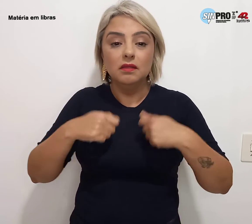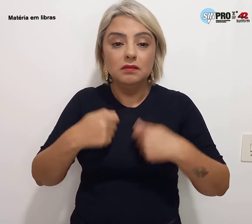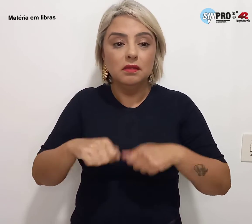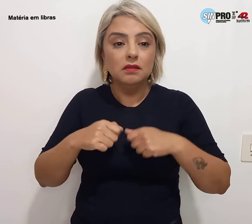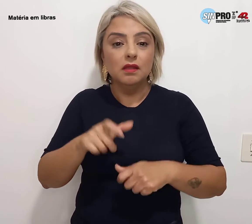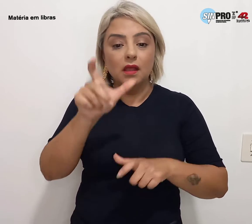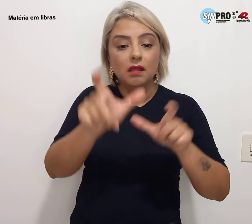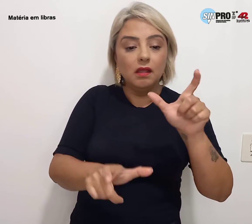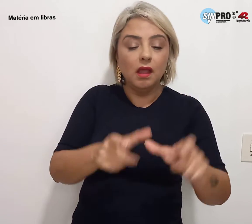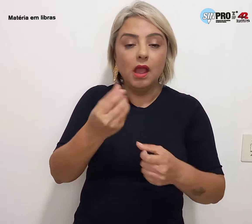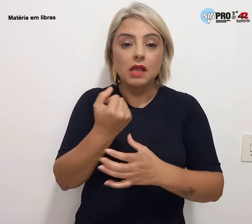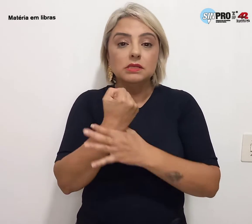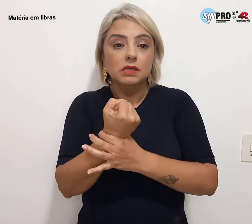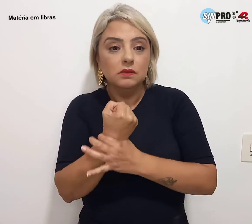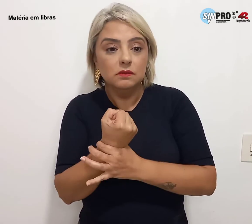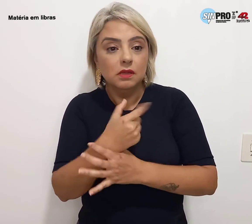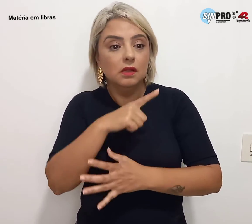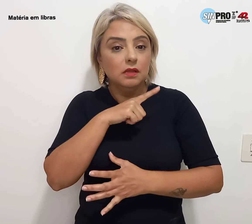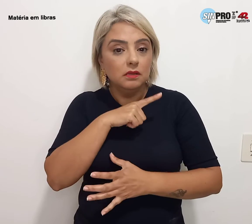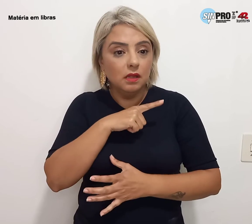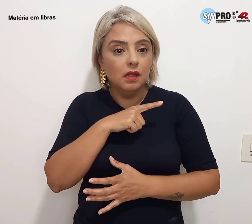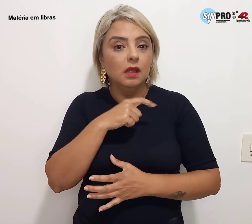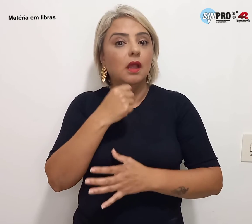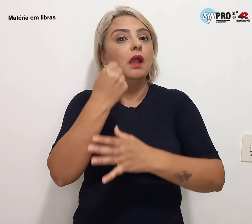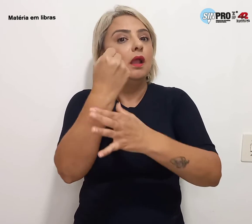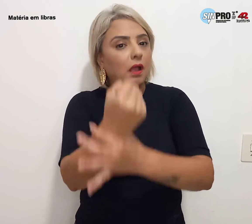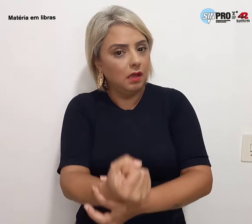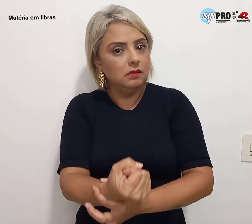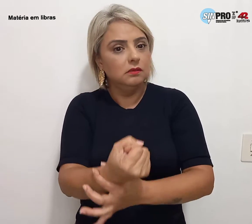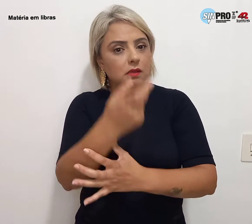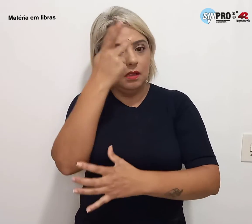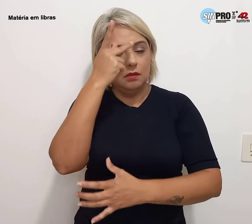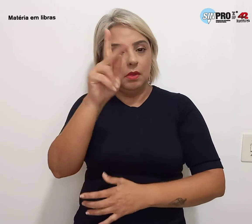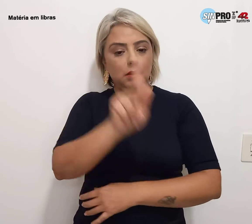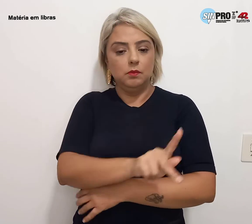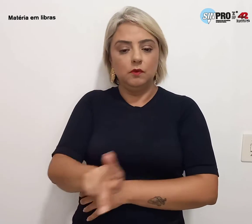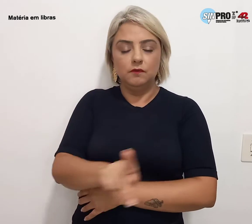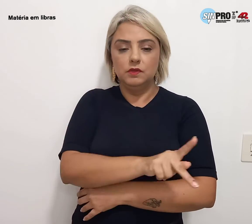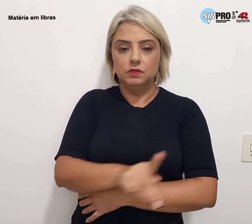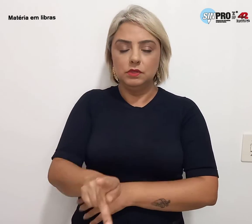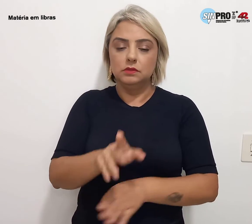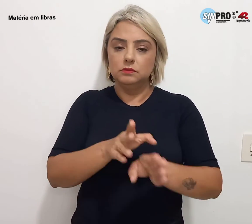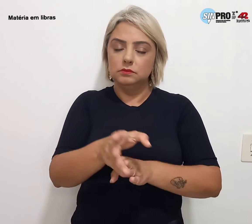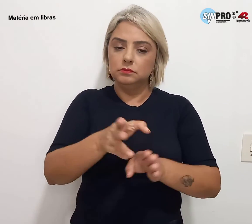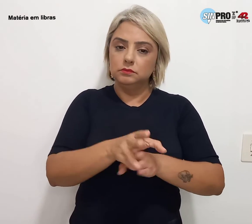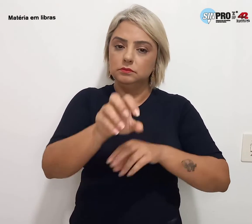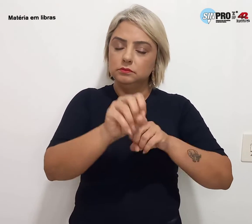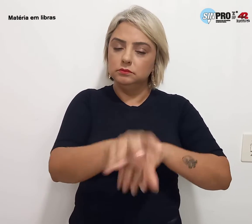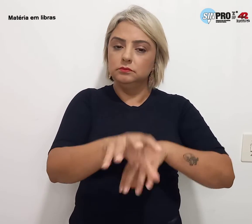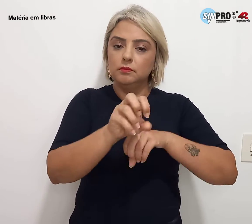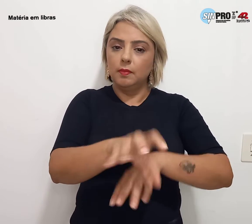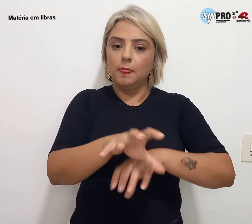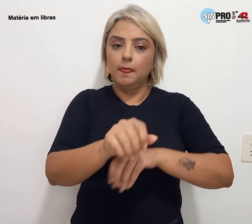condições de segurança sejam garantidas para professores, orientadores educacionais,